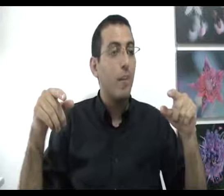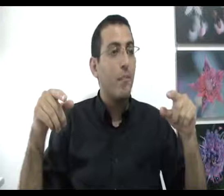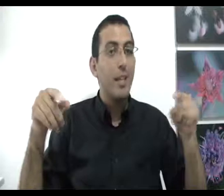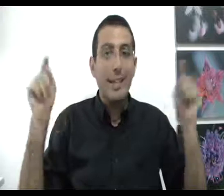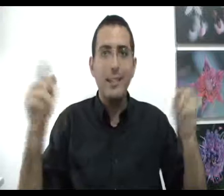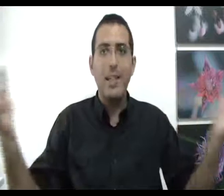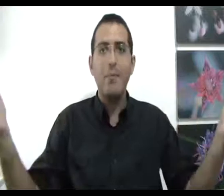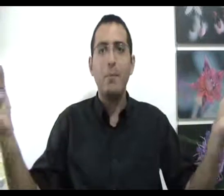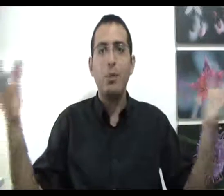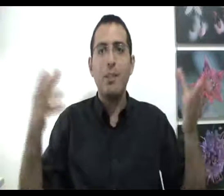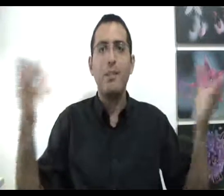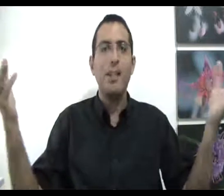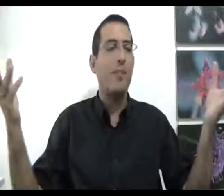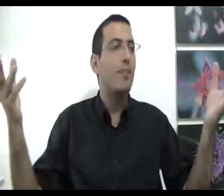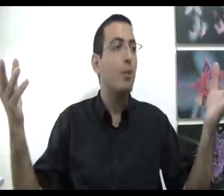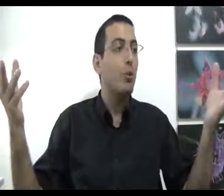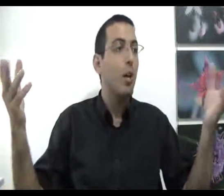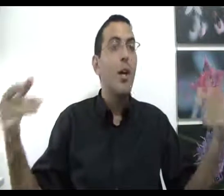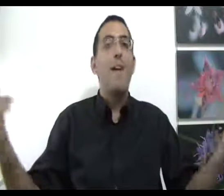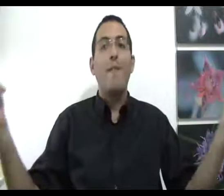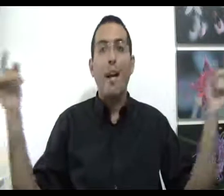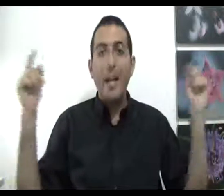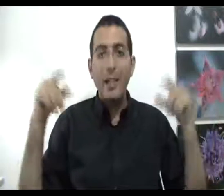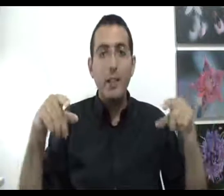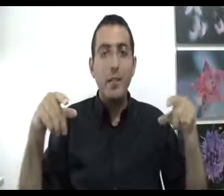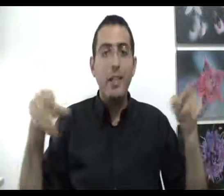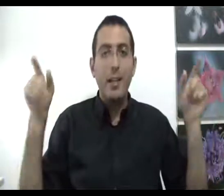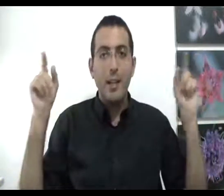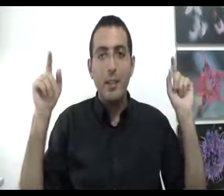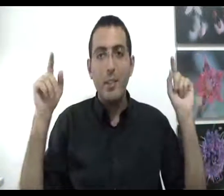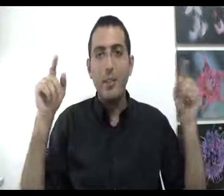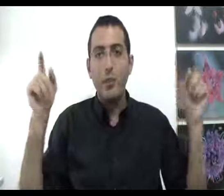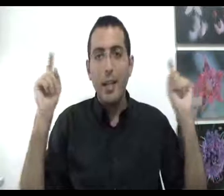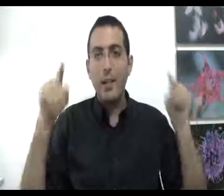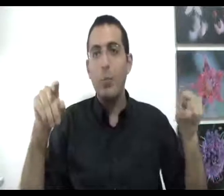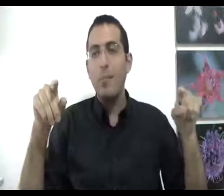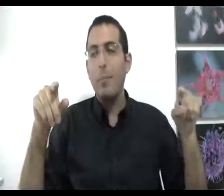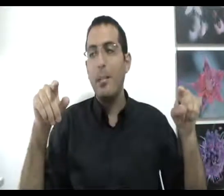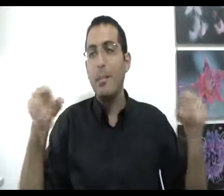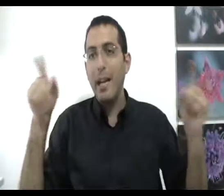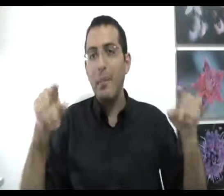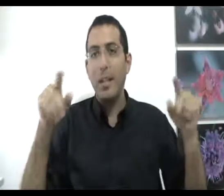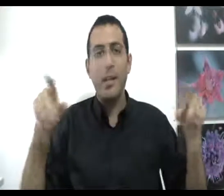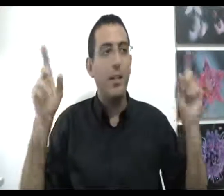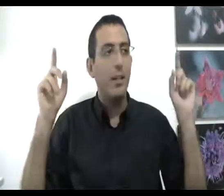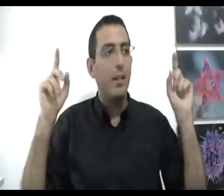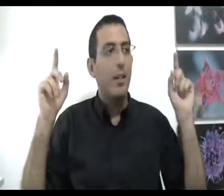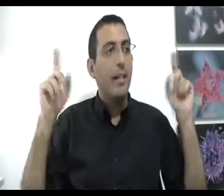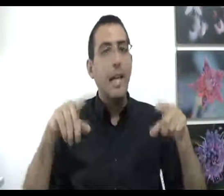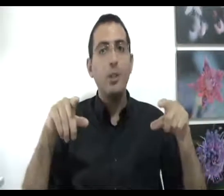כי זה חלק מהמציאות אתה צריך להבין את המציאות ואחרי שתבין את המציאות דרך הנקודת מבט גם דרך העיניים של